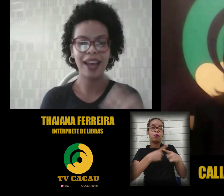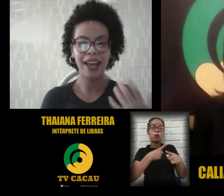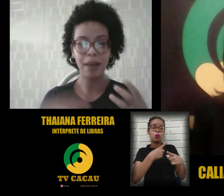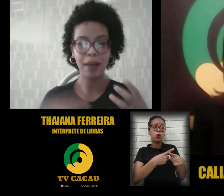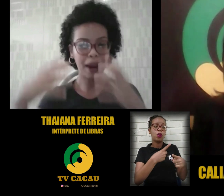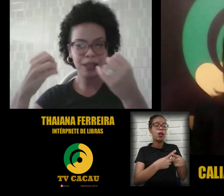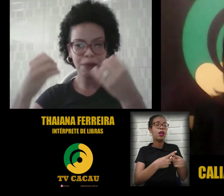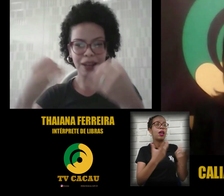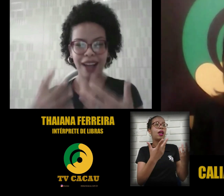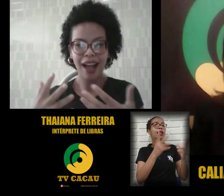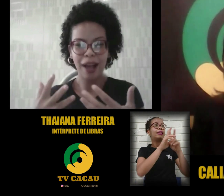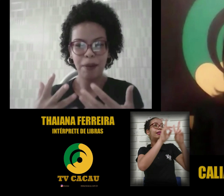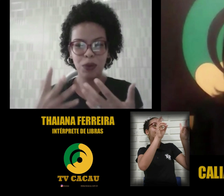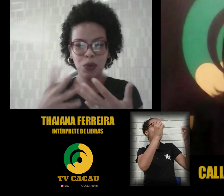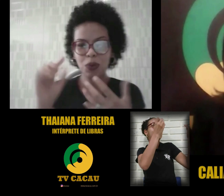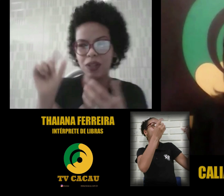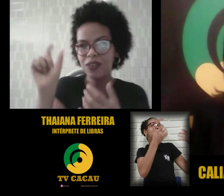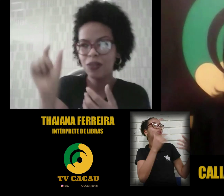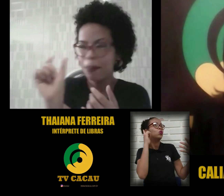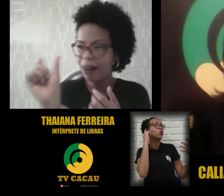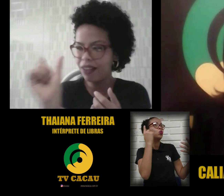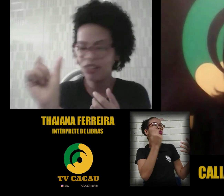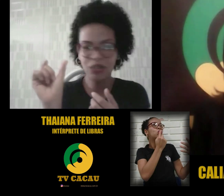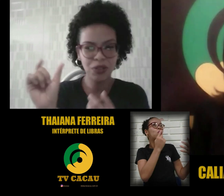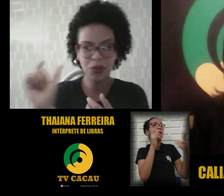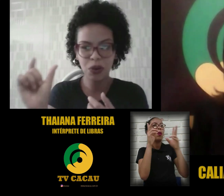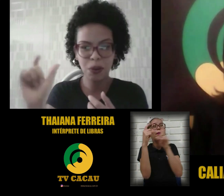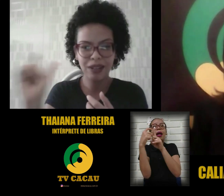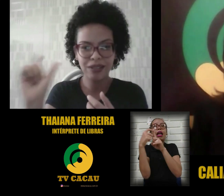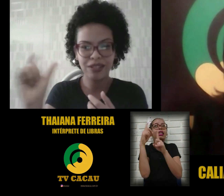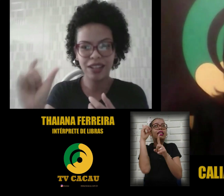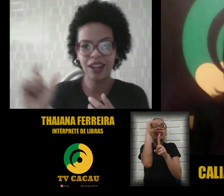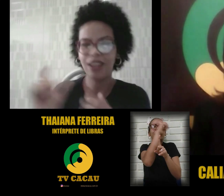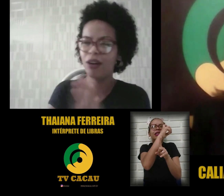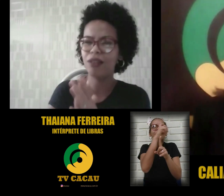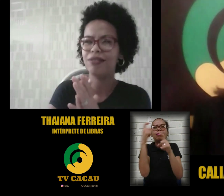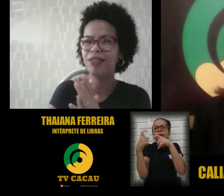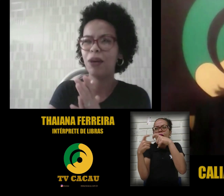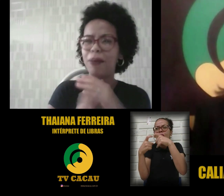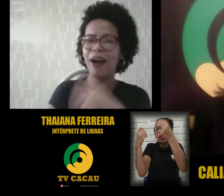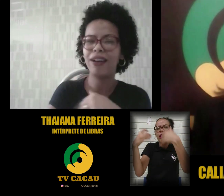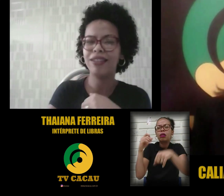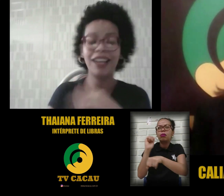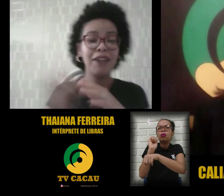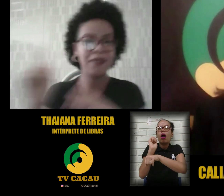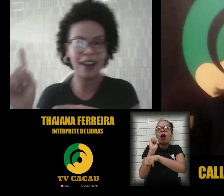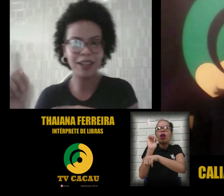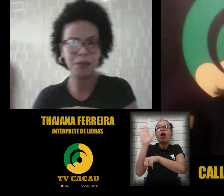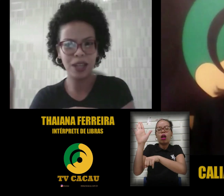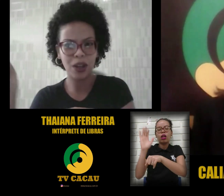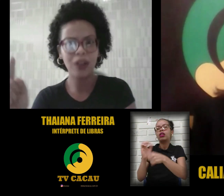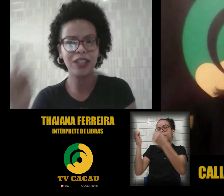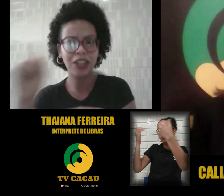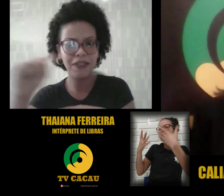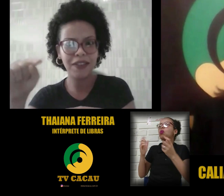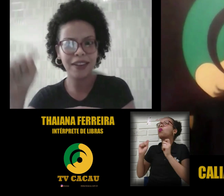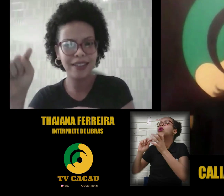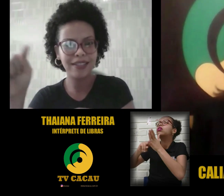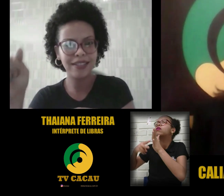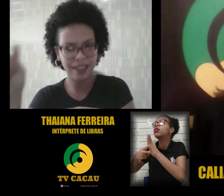para explicar para o surdo, às vezes uma palavra difícil que o médico disse ali, ó, eu paro assim, ele vai lá e explica, ó, significa isso e isso